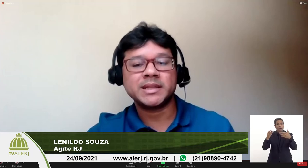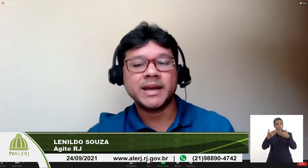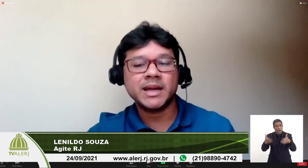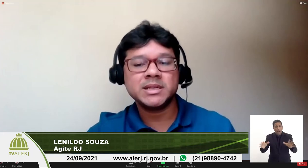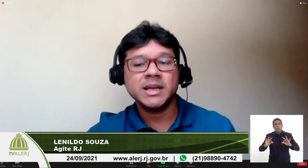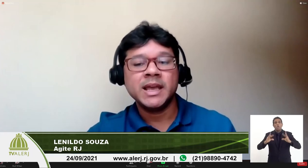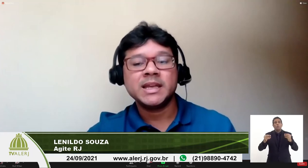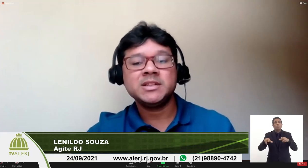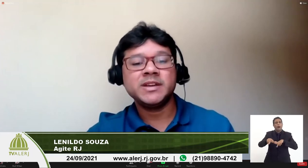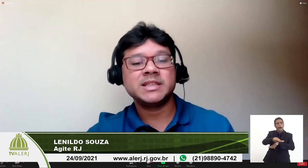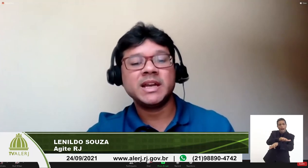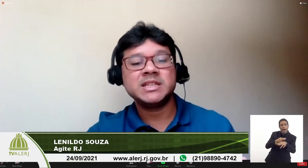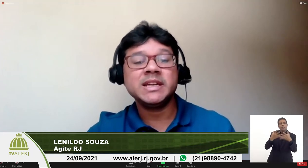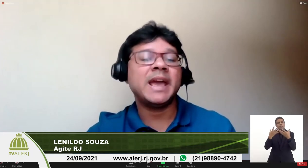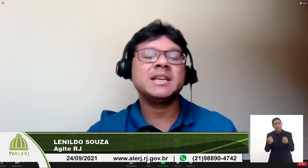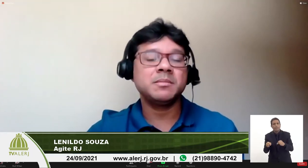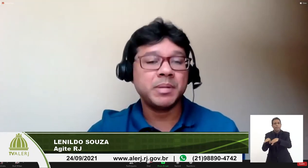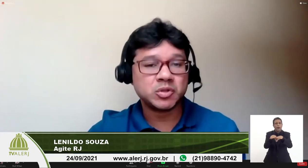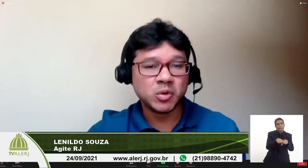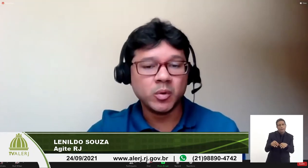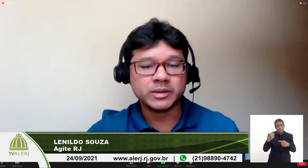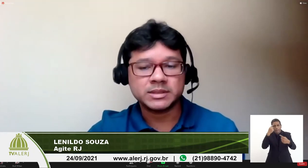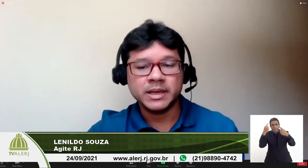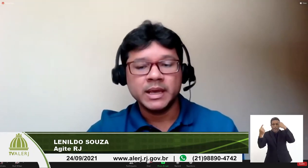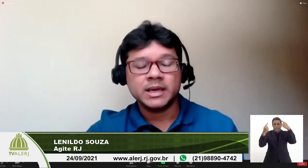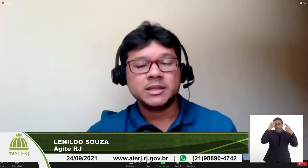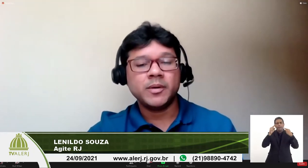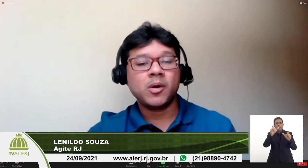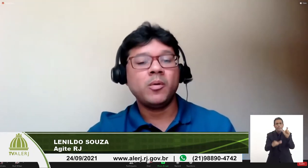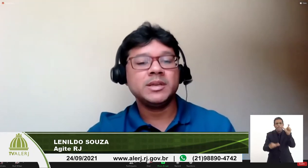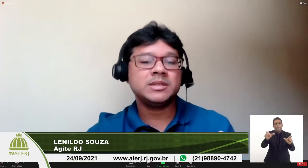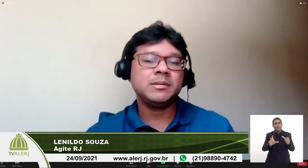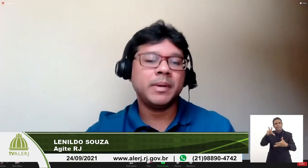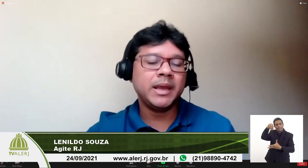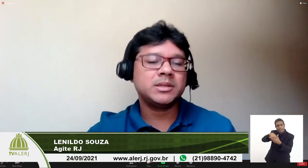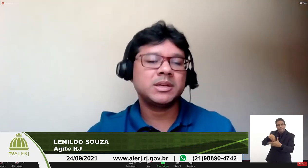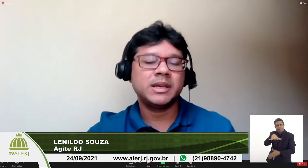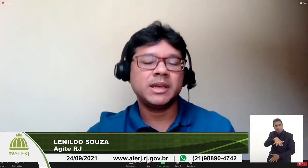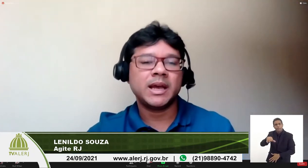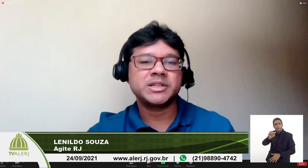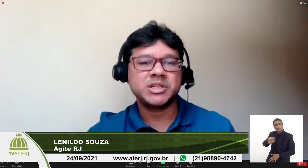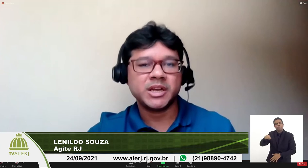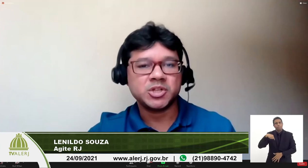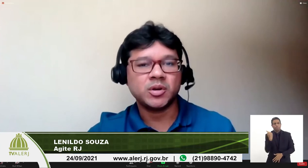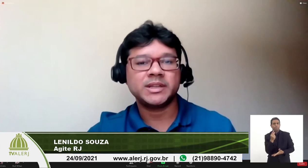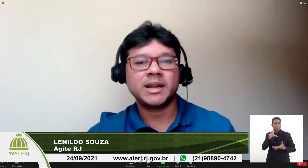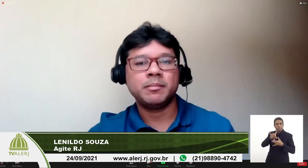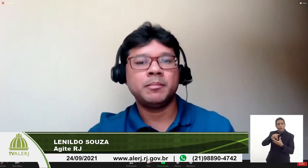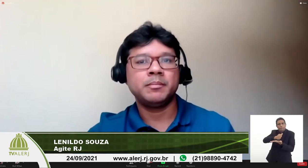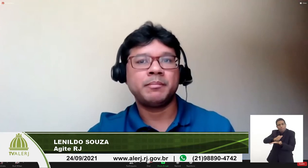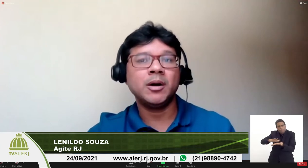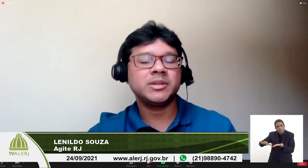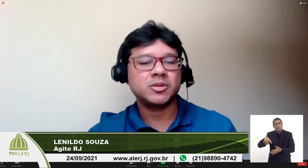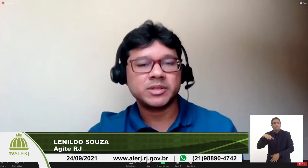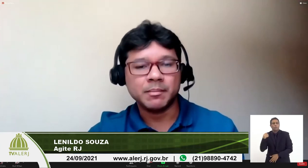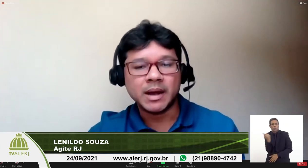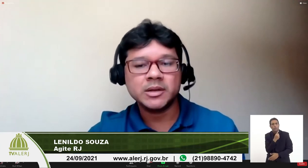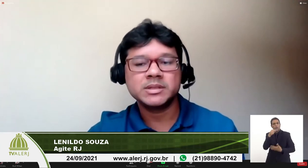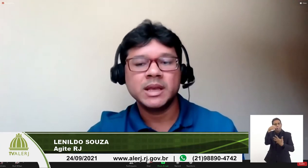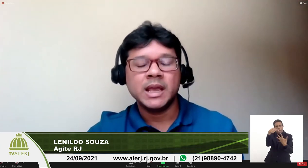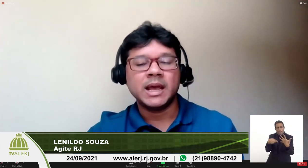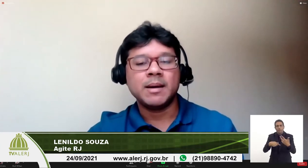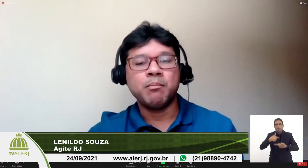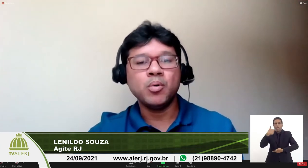a pluralidade e a diversidade de ideias e pessoas então é com isso em mente que a GTRJ ela pauta seus